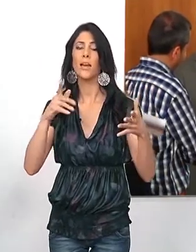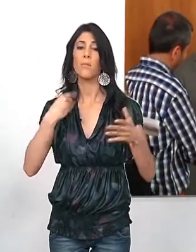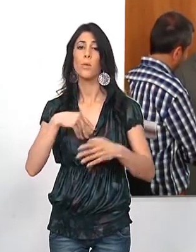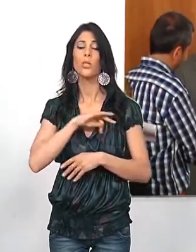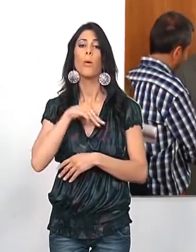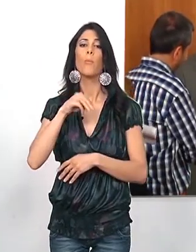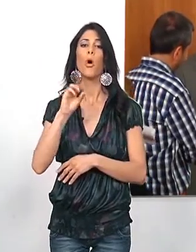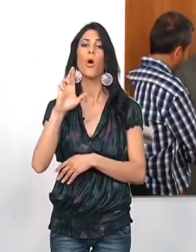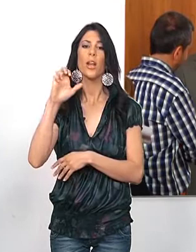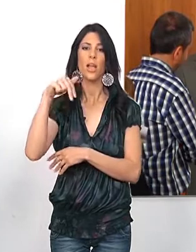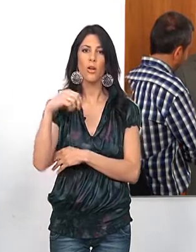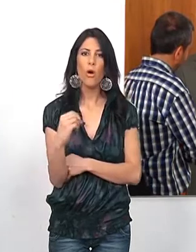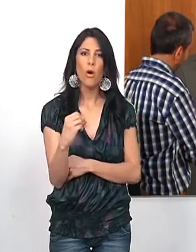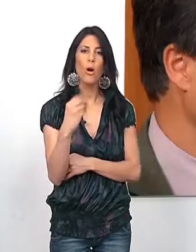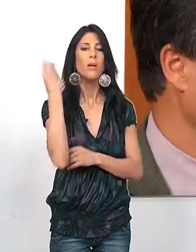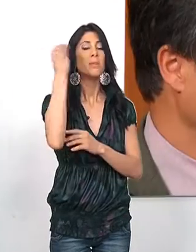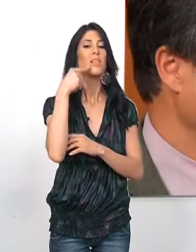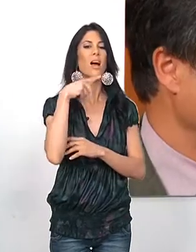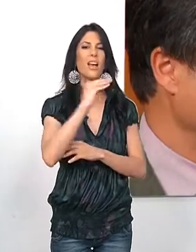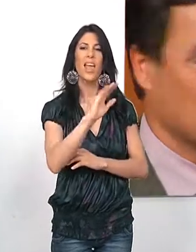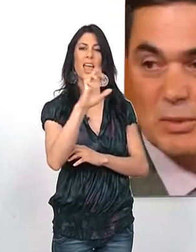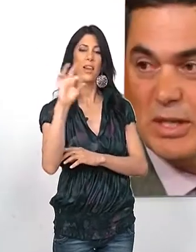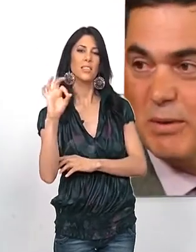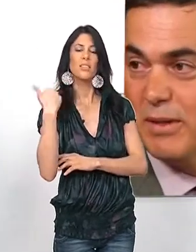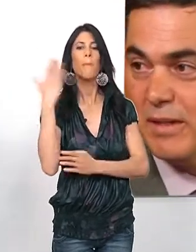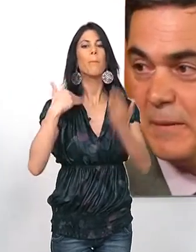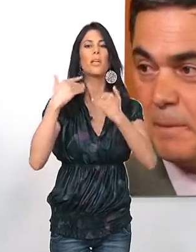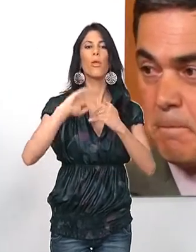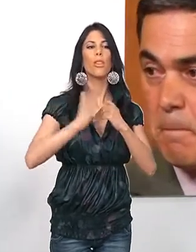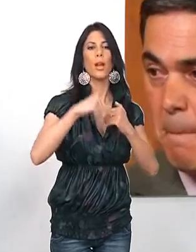Moreno, y recuerda que este caso no es del pasado y que no se puede cerrar ahora.